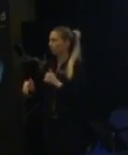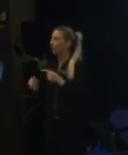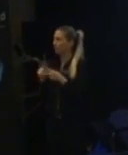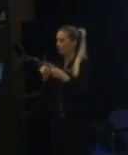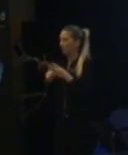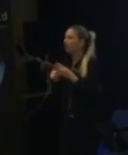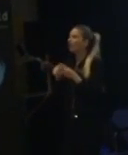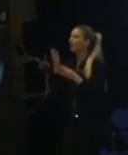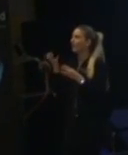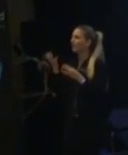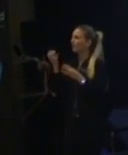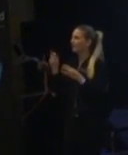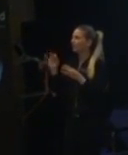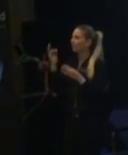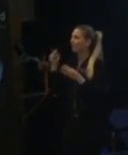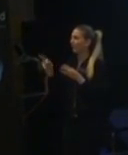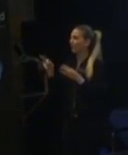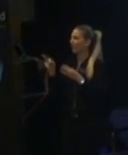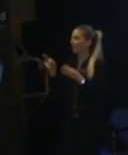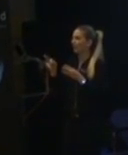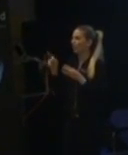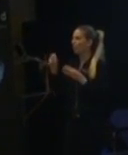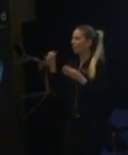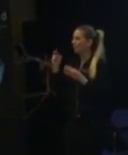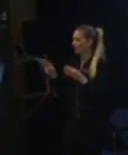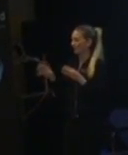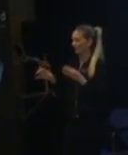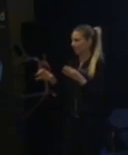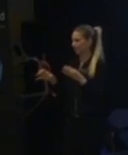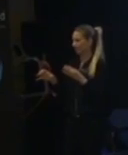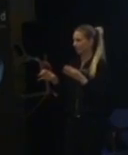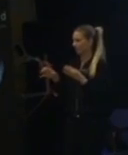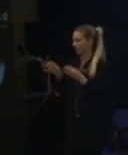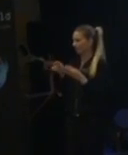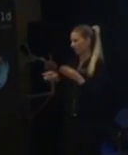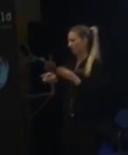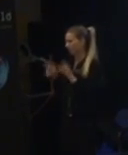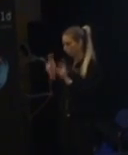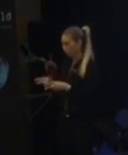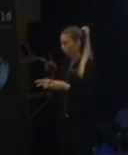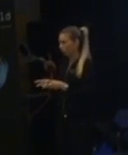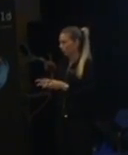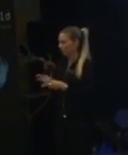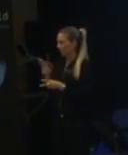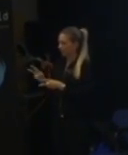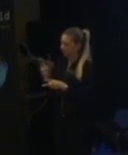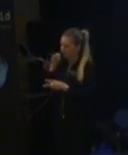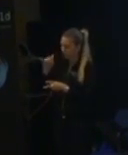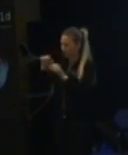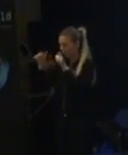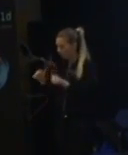Robin också är en sån. A.A. Milnes son. Hans figurer och alla hans de här berättelserna. Det har ju de